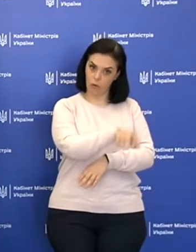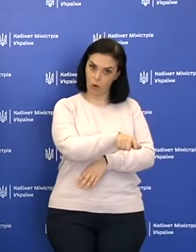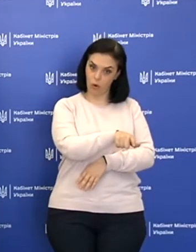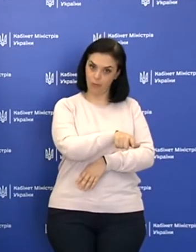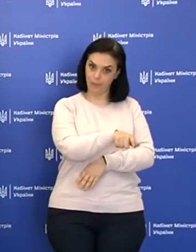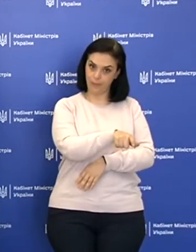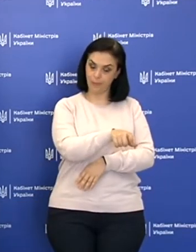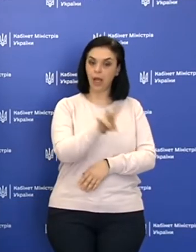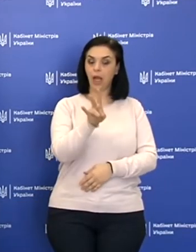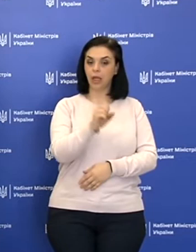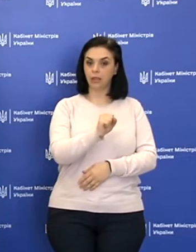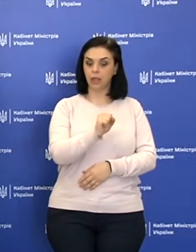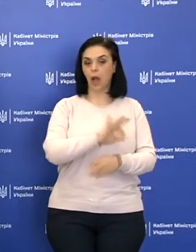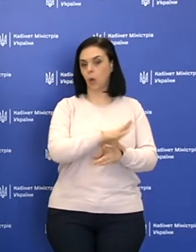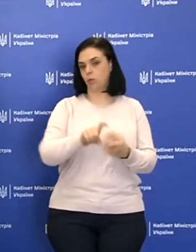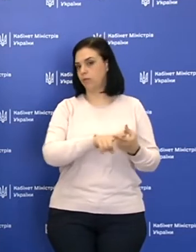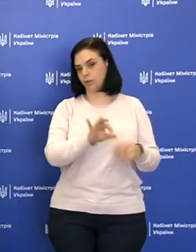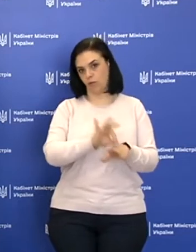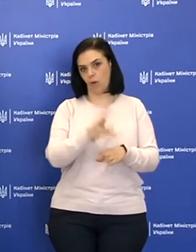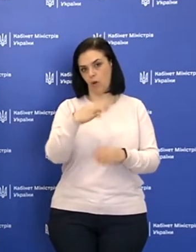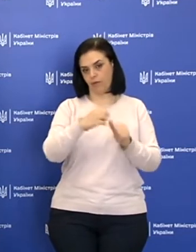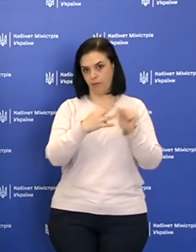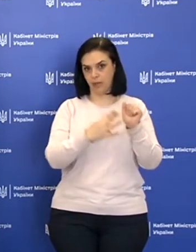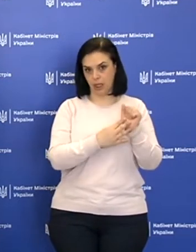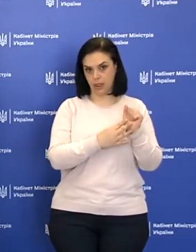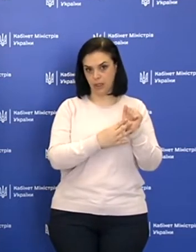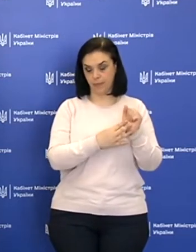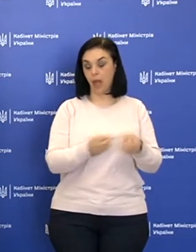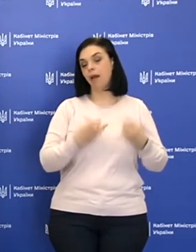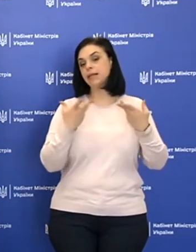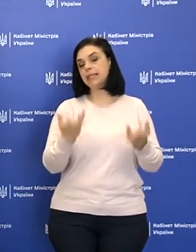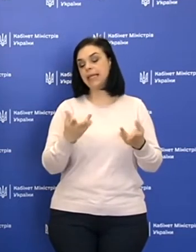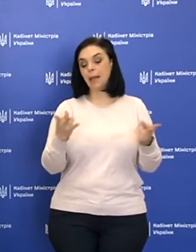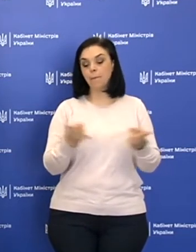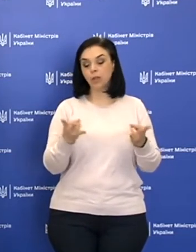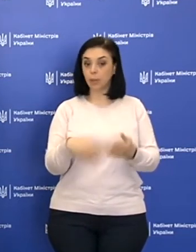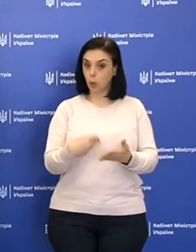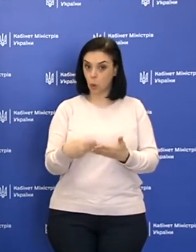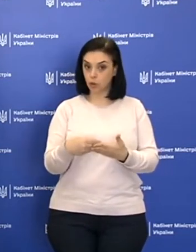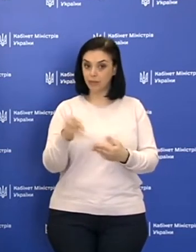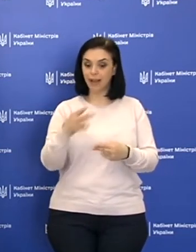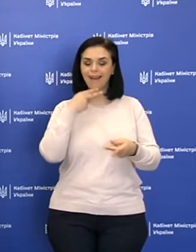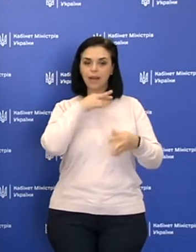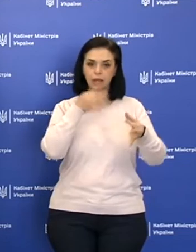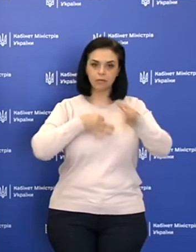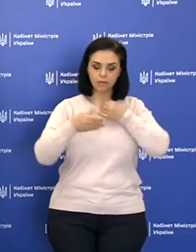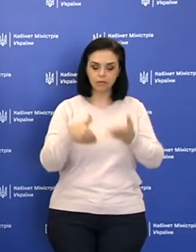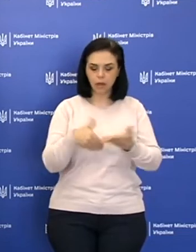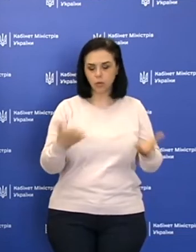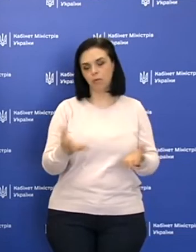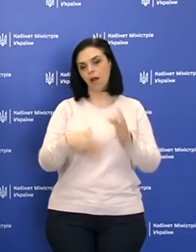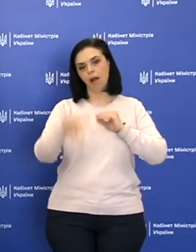на коронавірусну хворобу COVID-19. Скільки потрібно коштів на лікарські засоби.